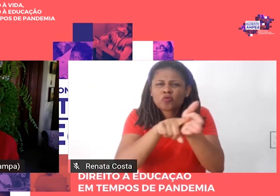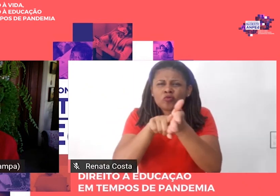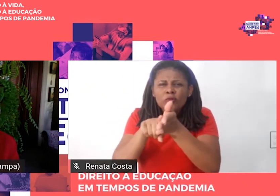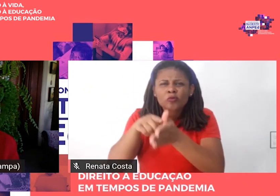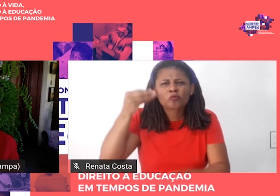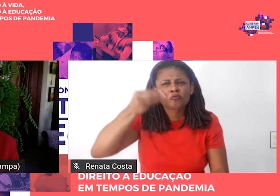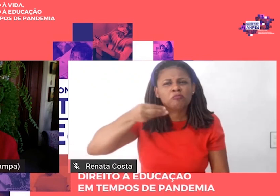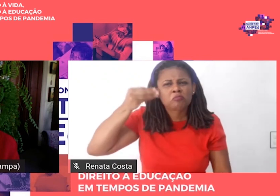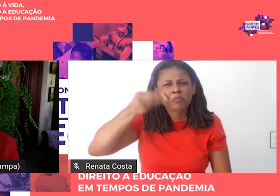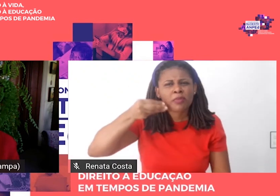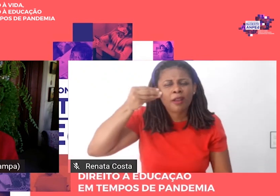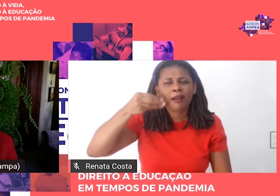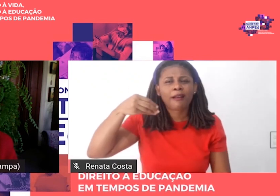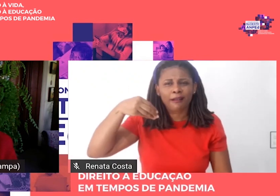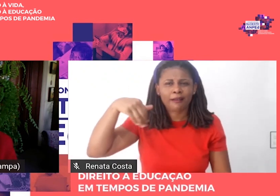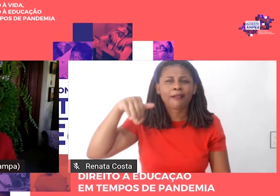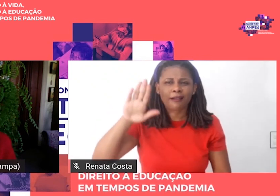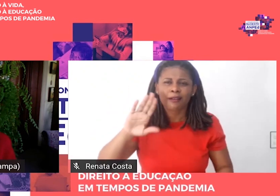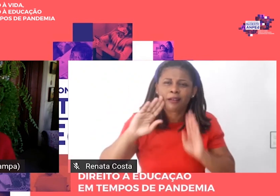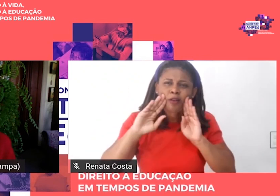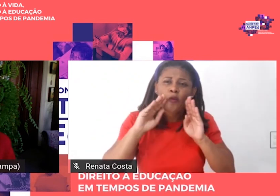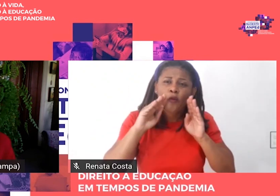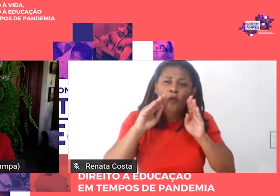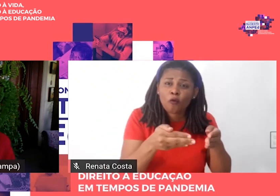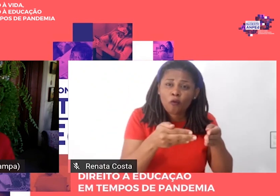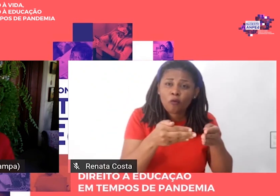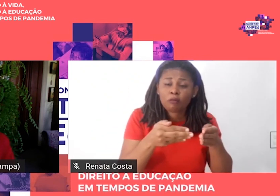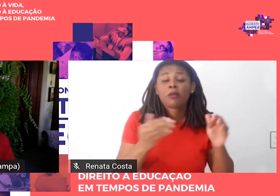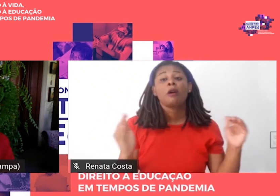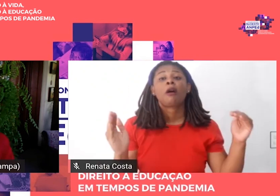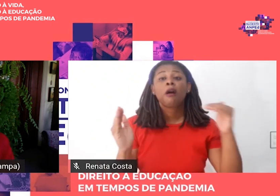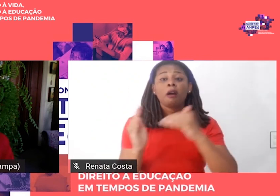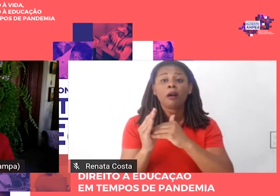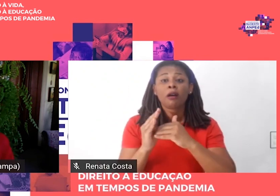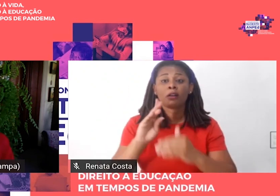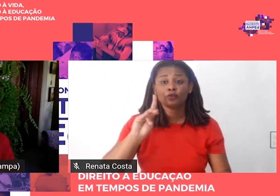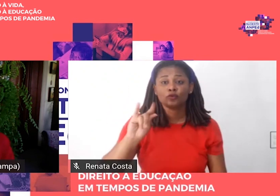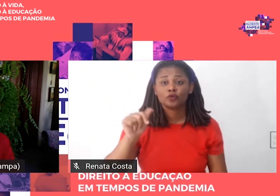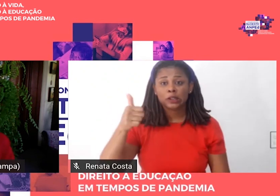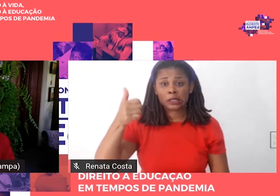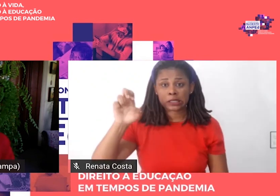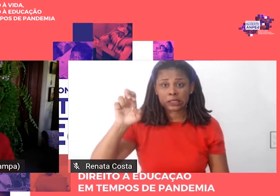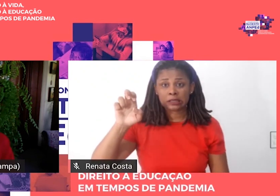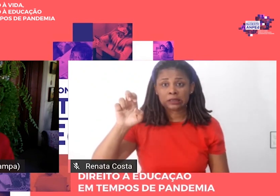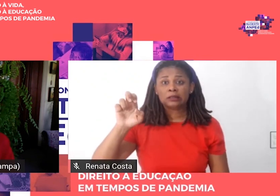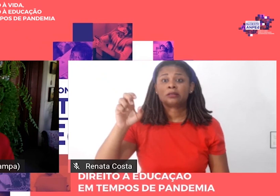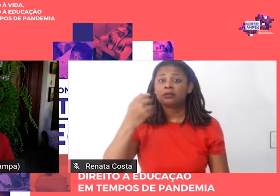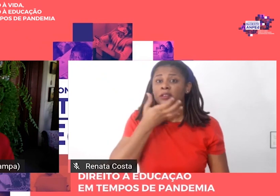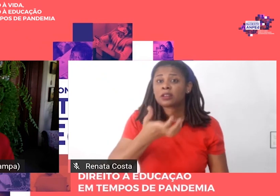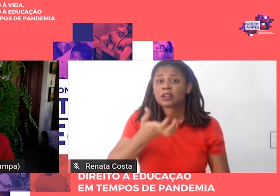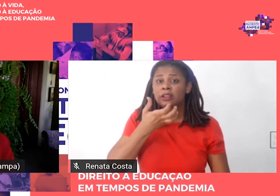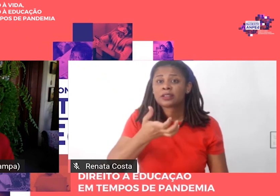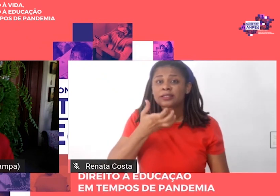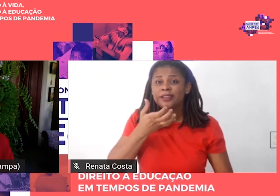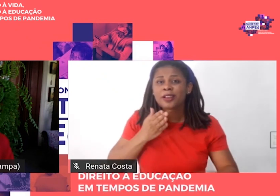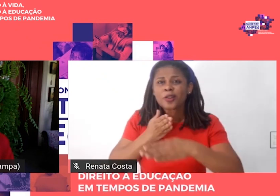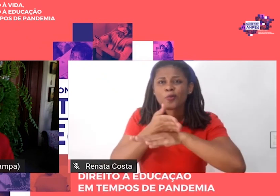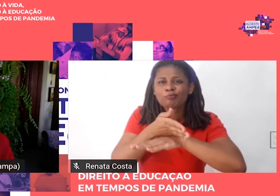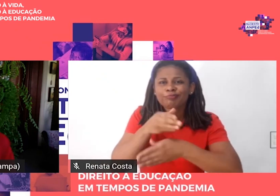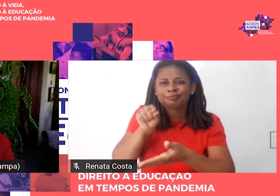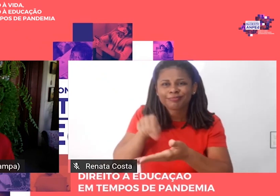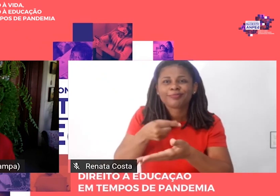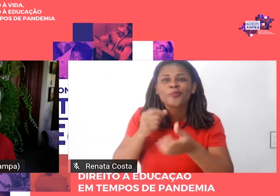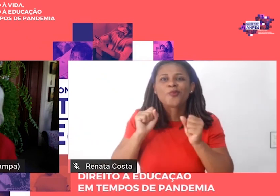visando, até o dia 15 de dezembro próximo. Muito obrigada pela oportunidade,